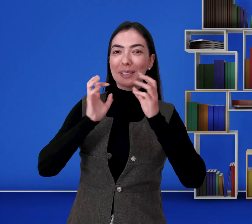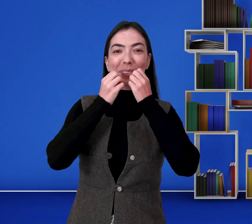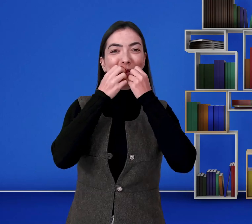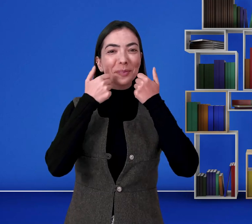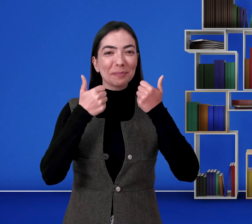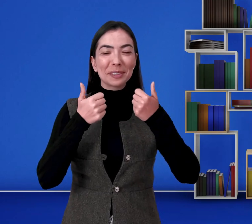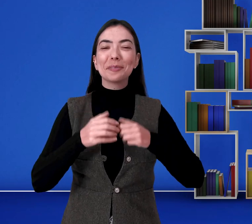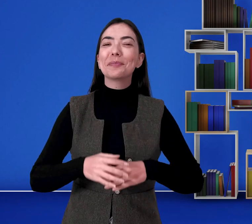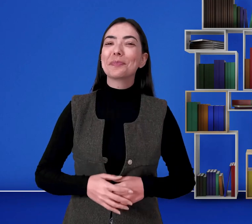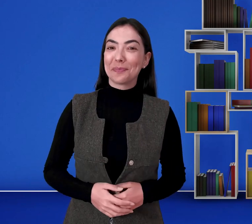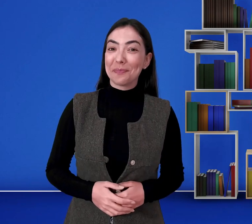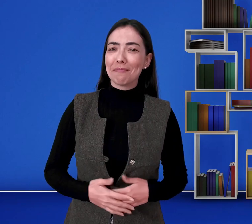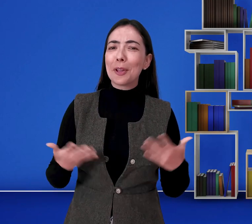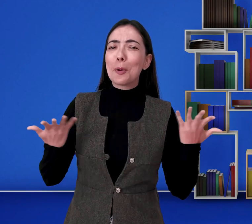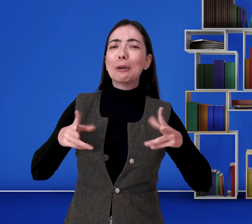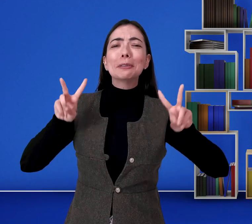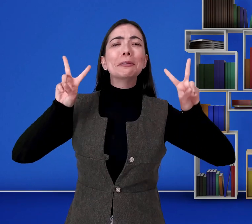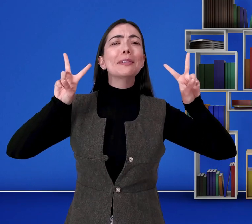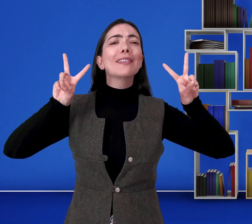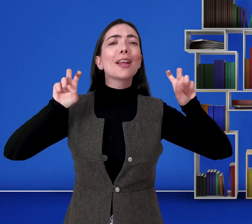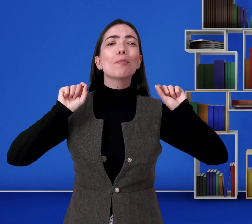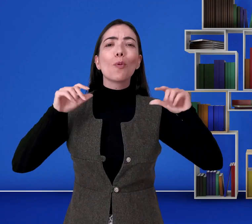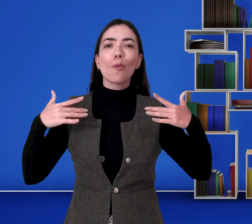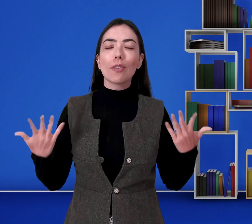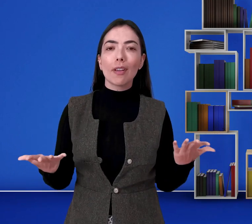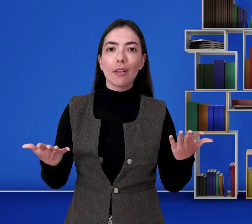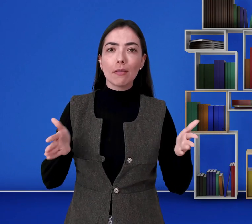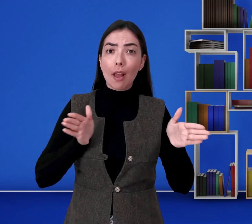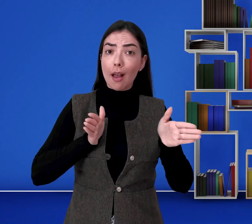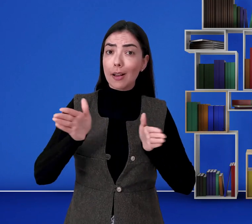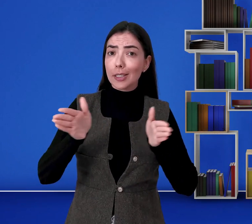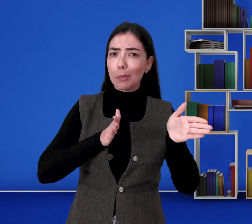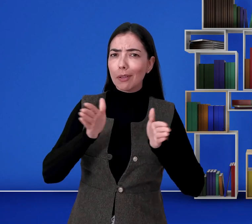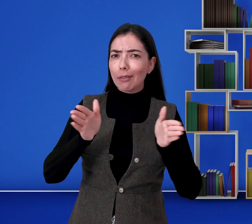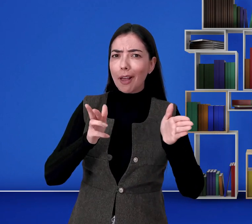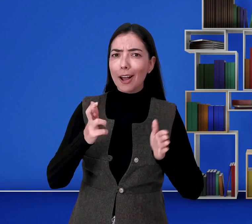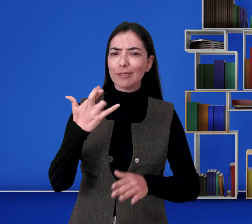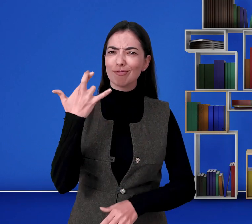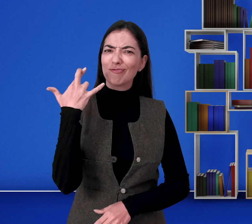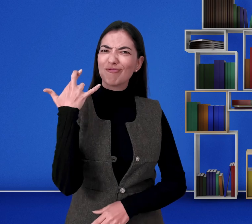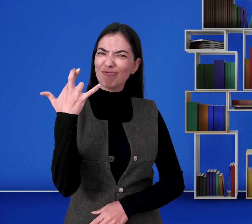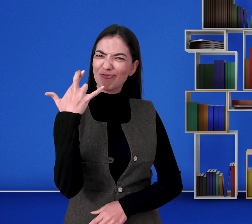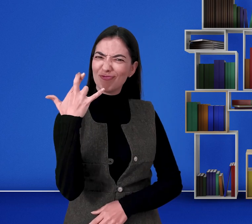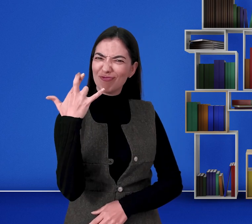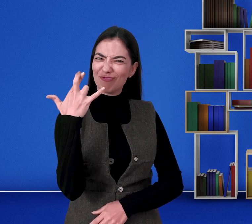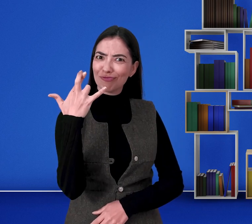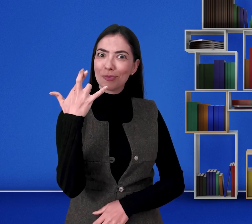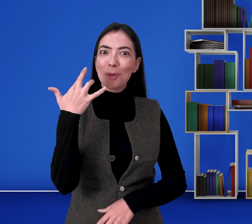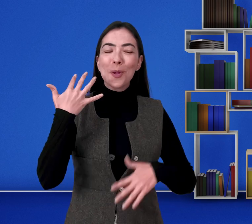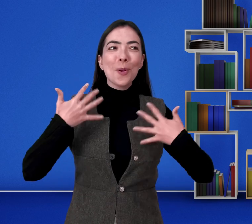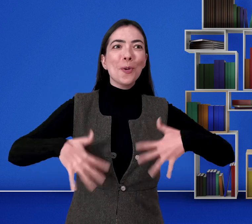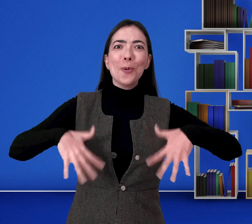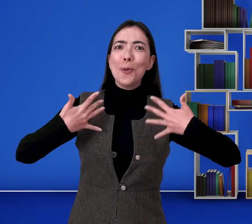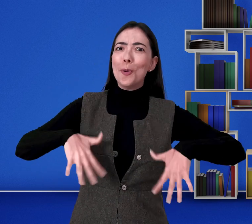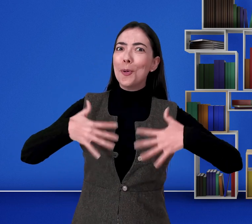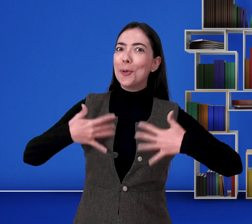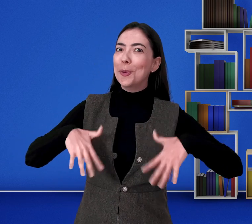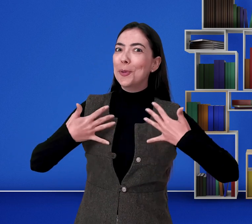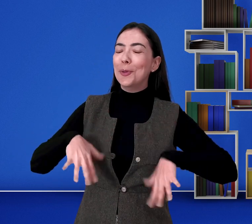Olá, tudo bem? Nesse vídeo, falaremos sobre acessibilidade no Rock in Rio. Gente, muito